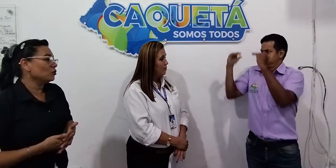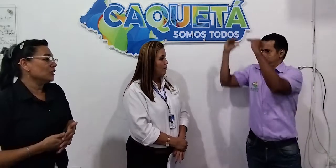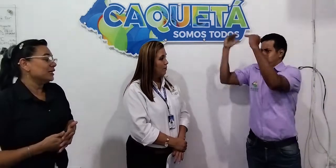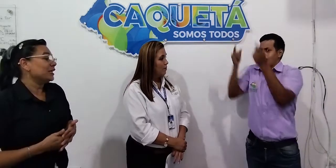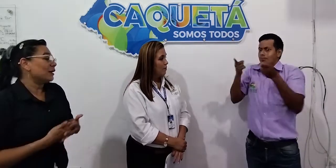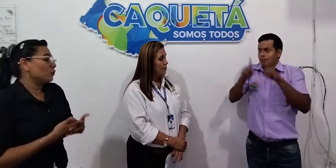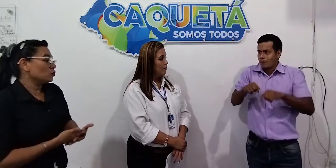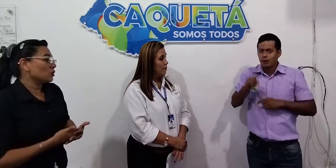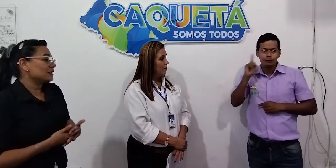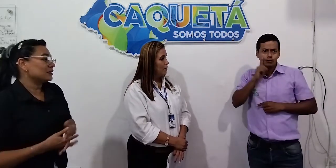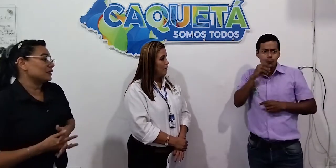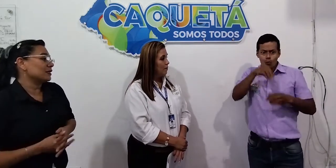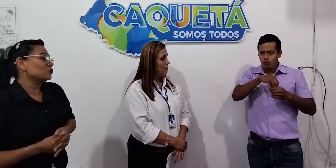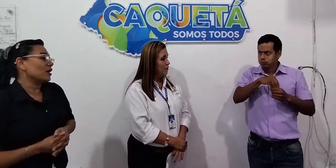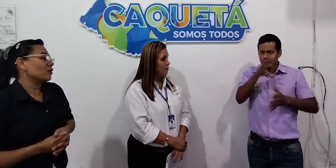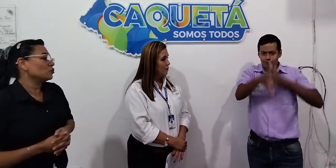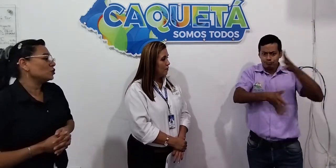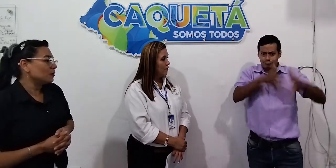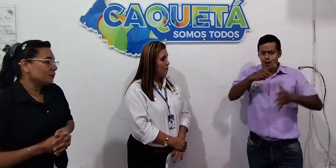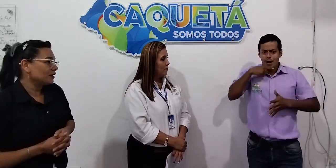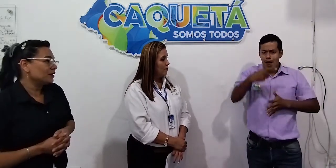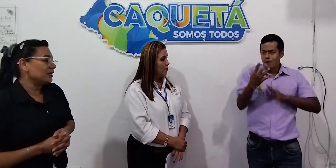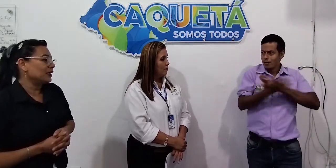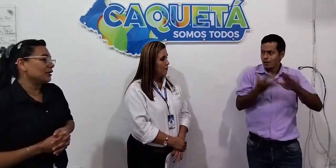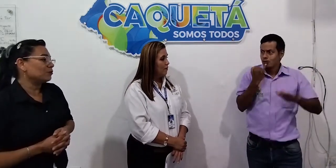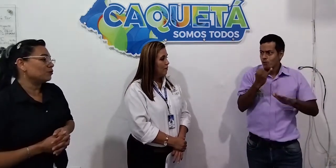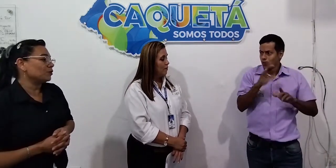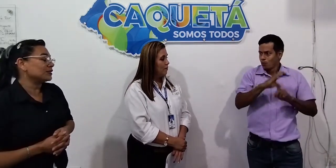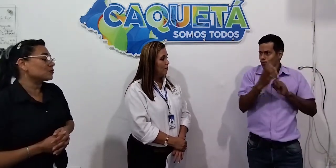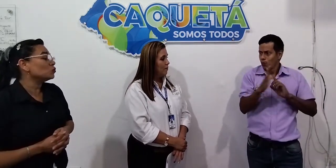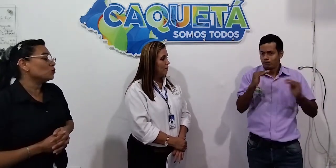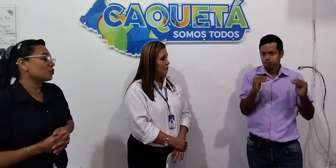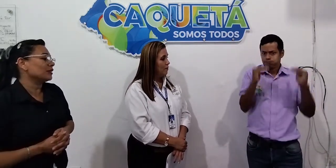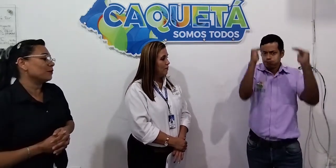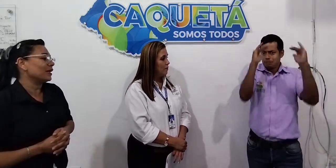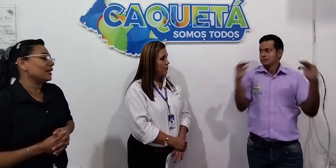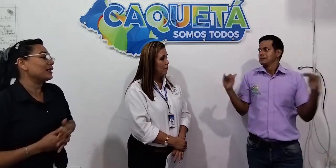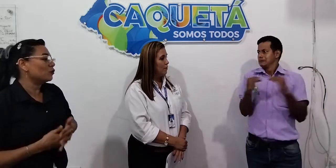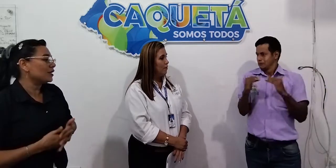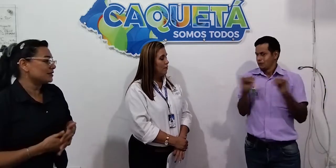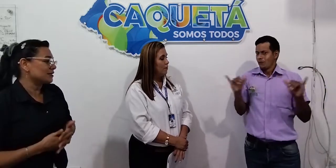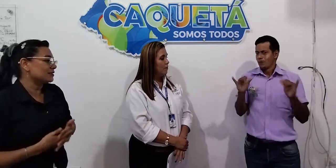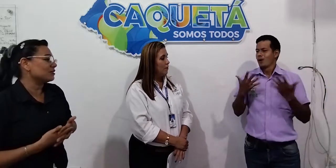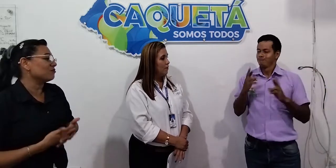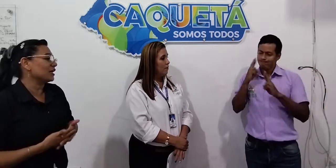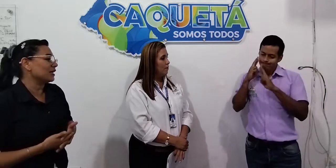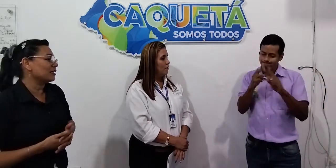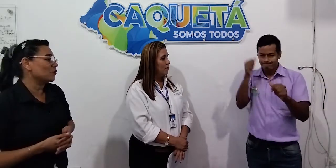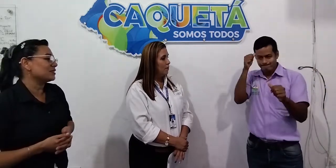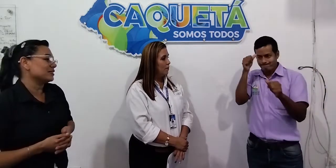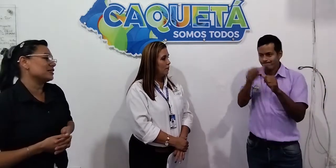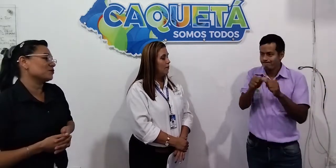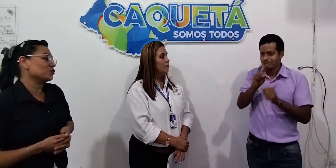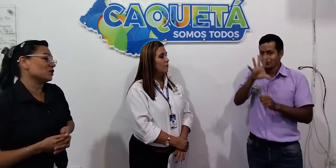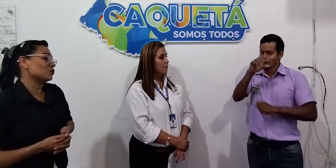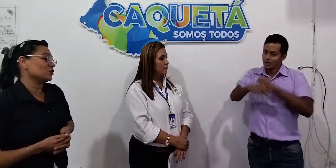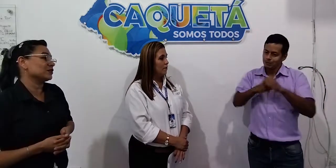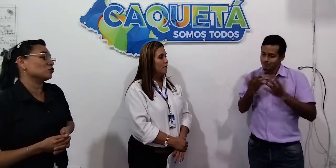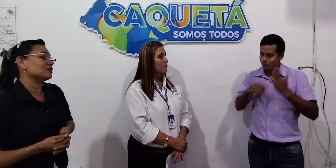y el acuerdo que la Secretaría nos ha dado siempre pues es muy importante para la lengua de señas, dignificar la lengua de señas de las personas sordas. Entonces,